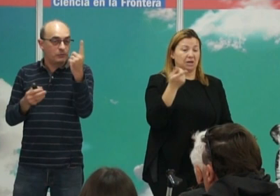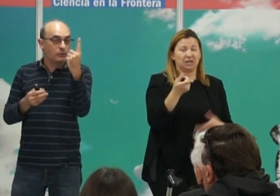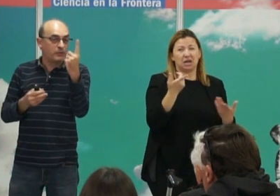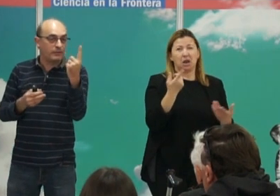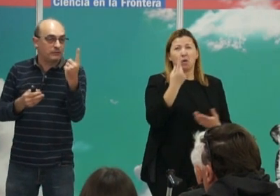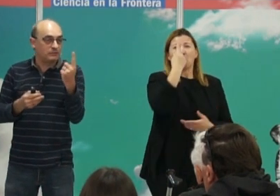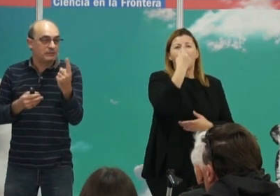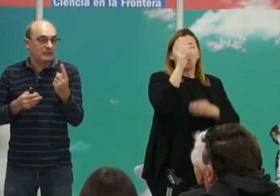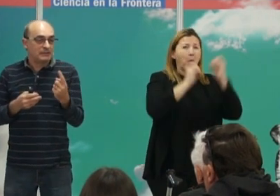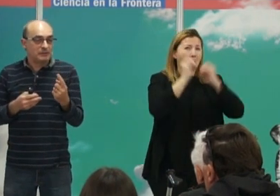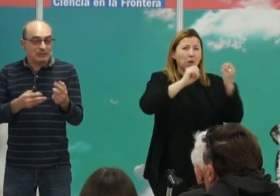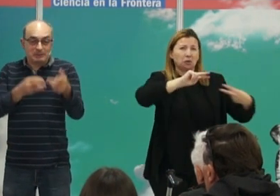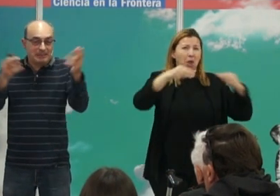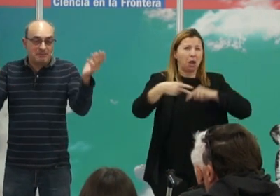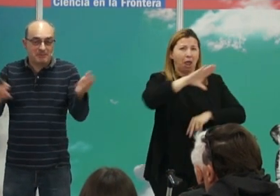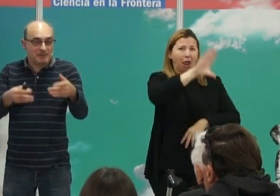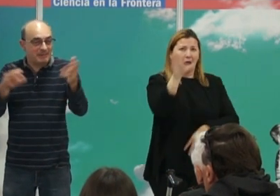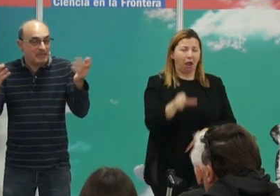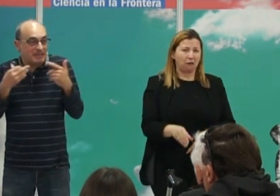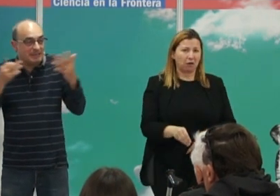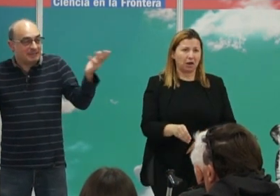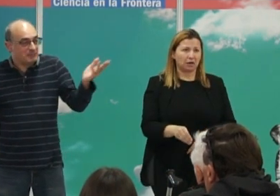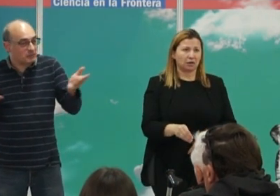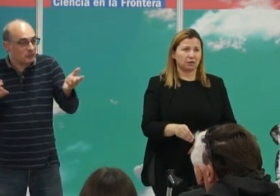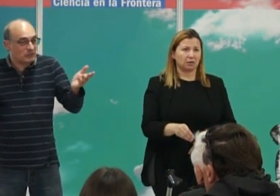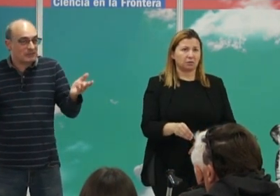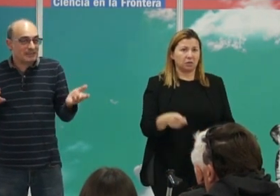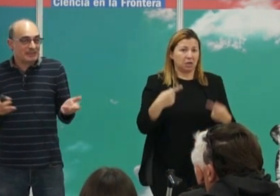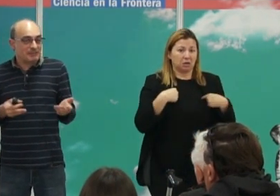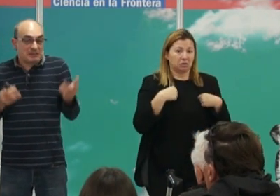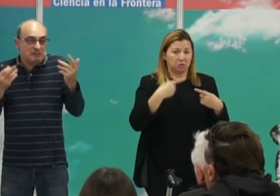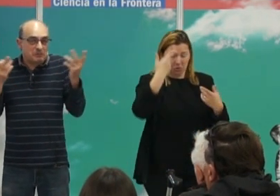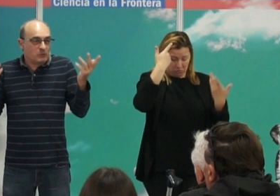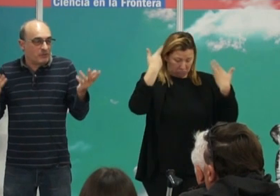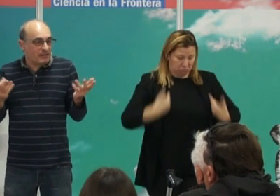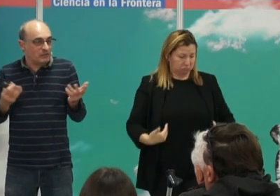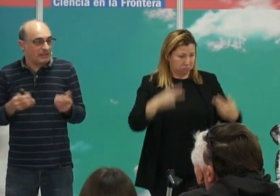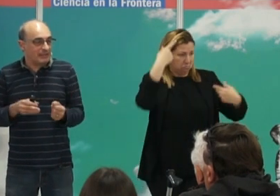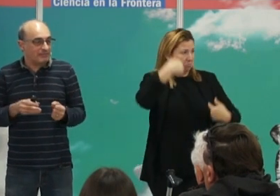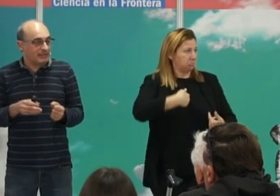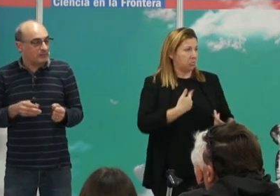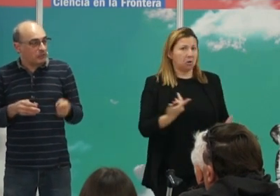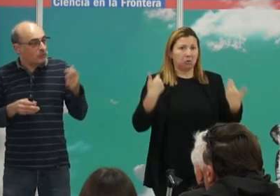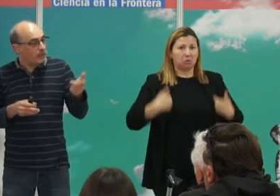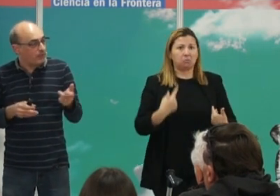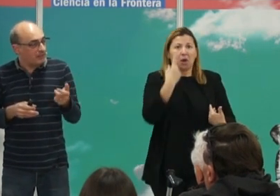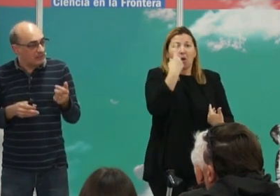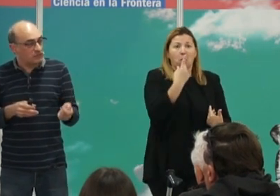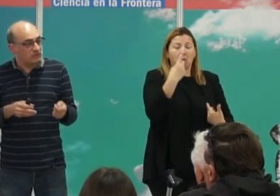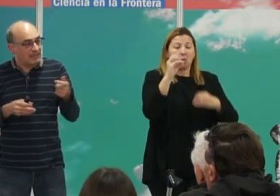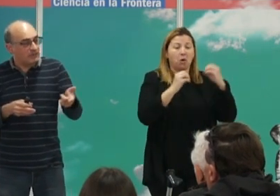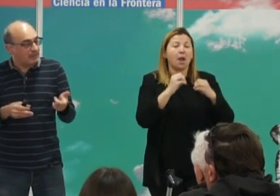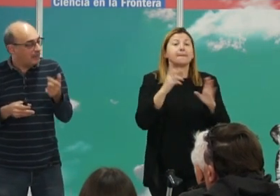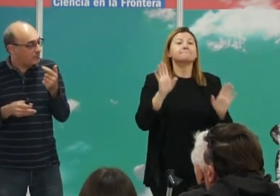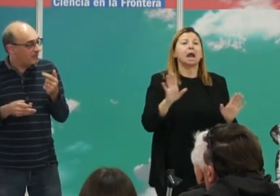tenía cerca de un uno por ciento por tanto tendría probablemente la pinta que tenemos nosotros porque con un uno por ciento de africano pero un juez en